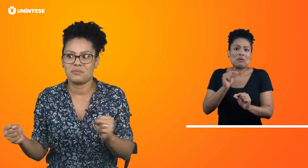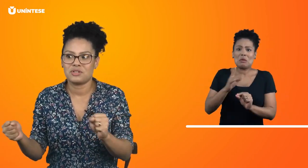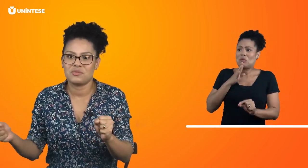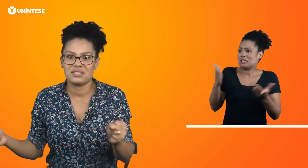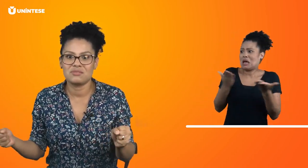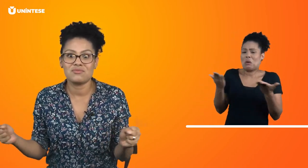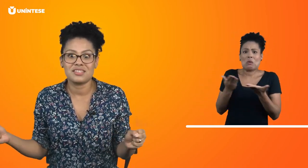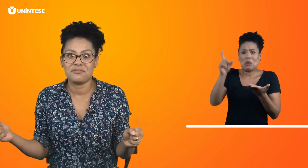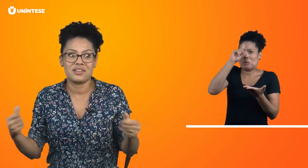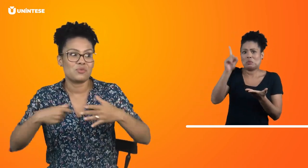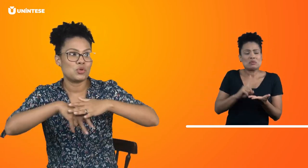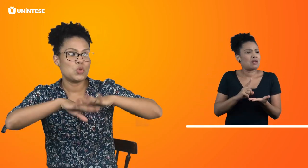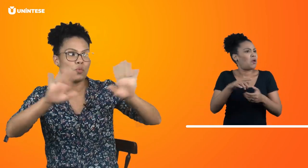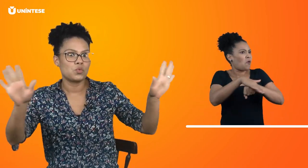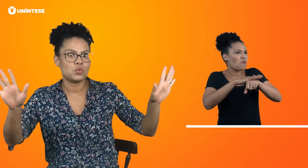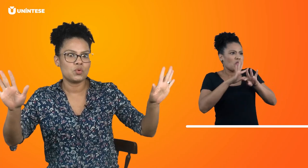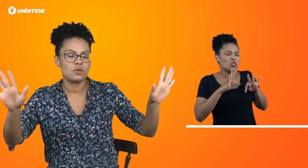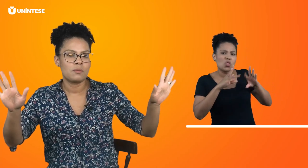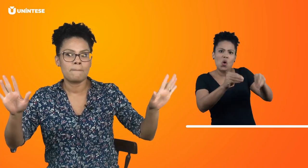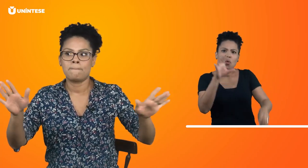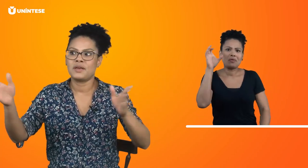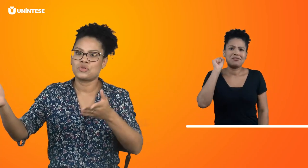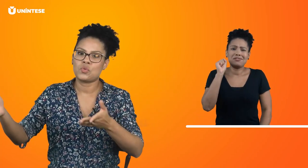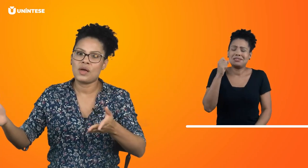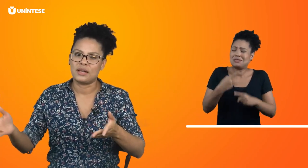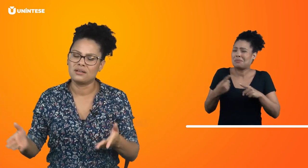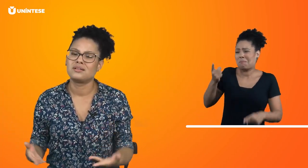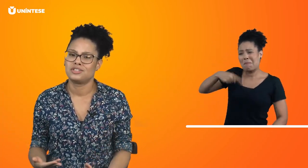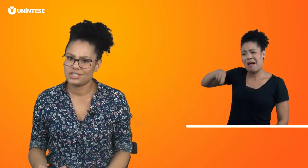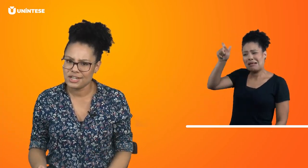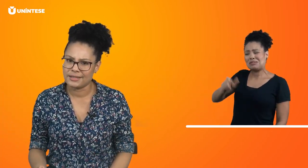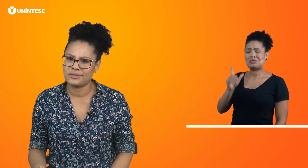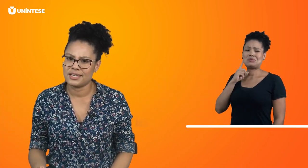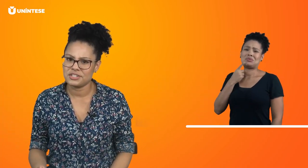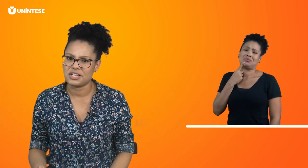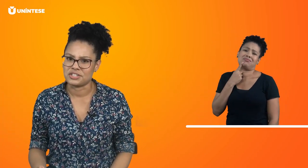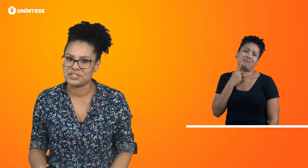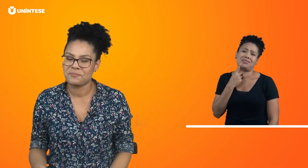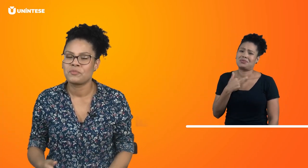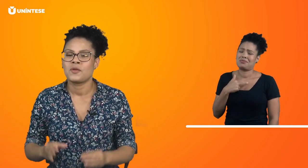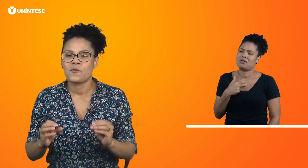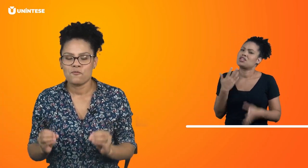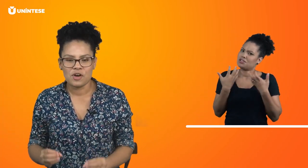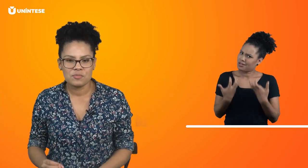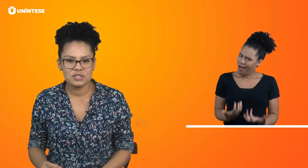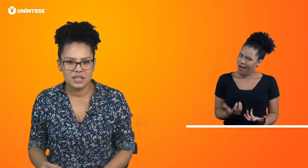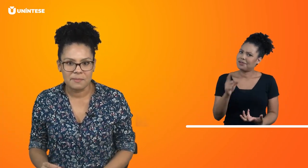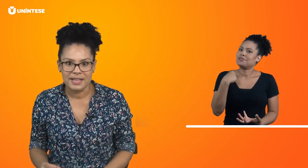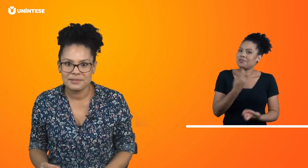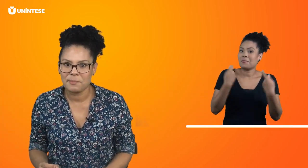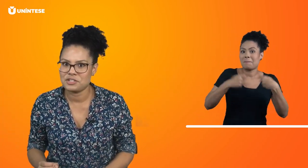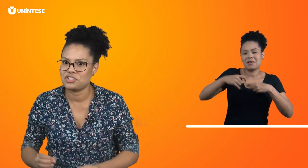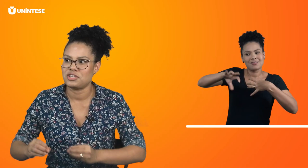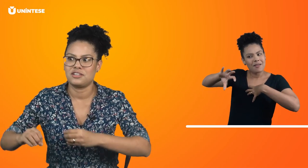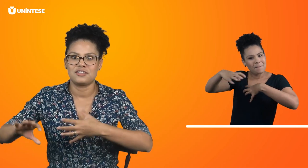Acabei de conhecer, eu não sei. Falei com todo mundo, menos com ela. Chato, né, gente? Vamos ter mais empatia.